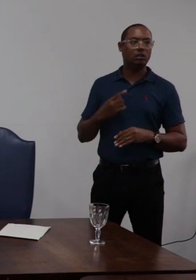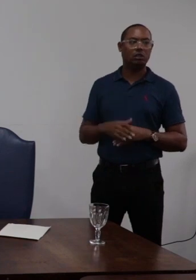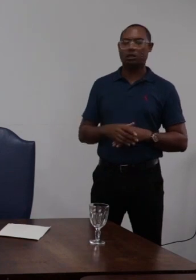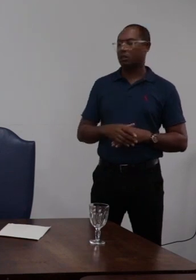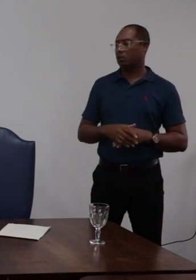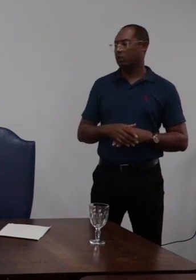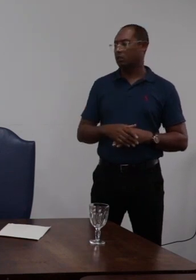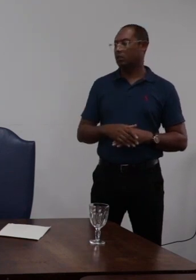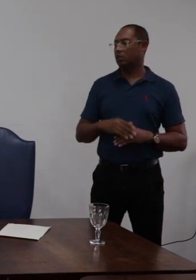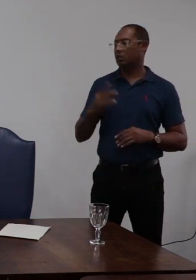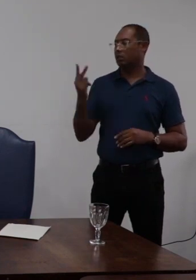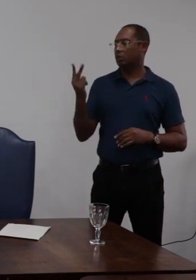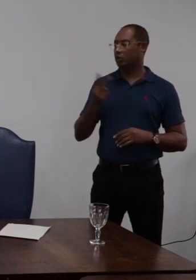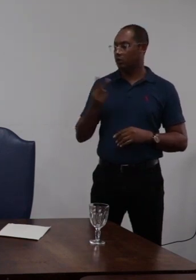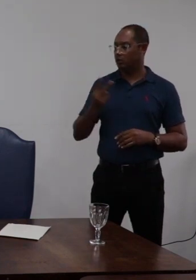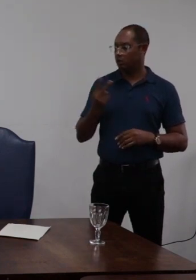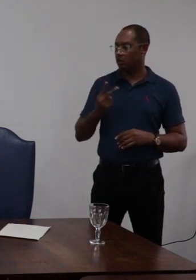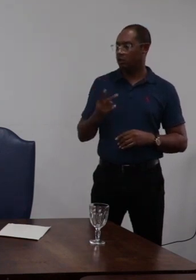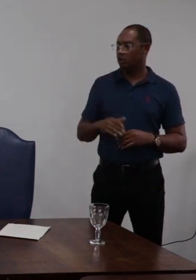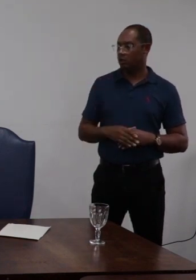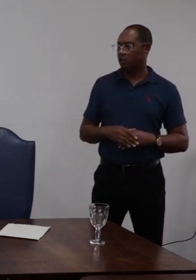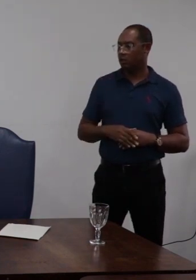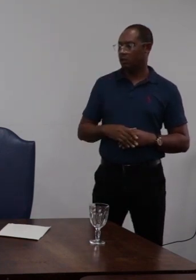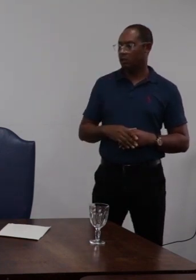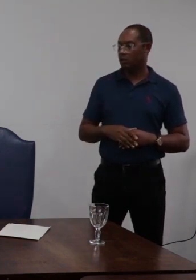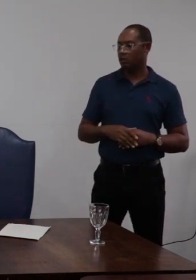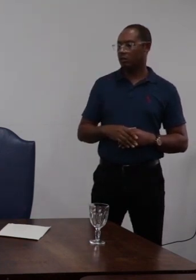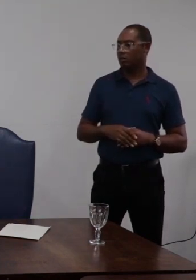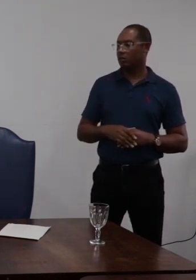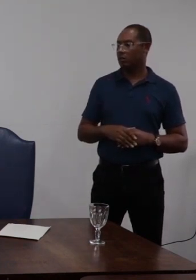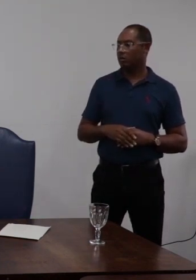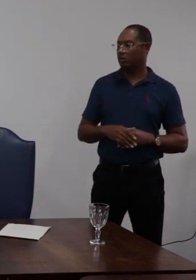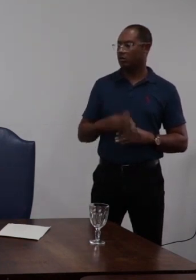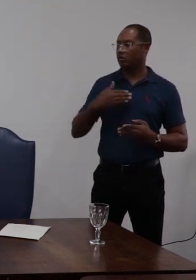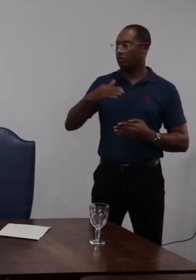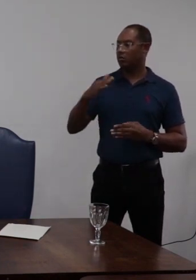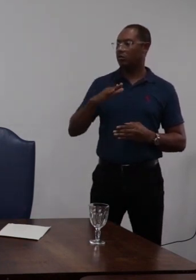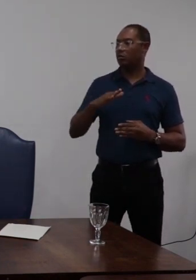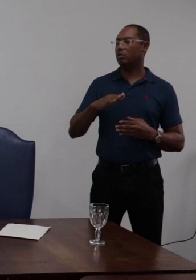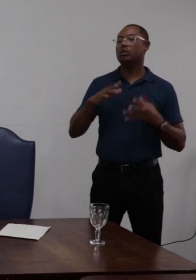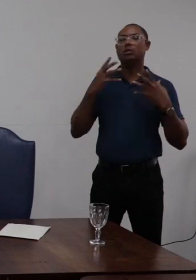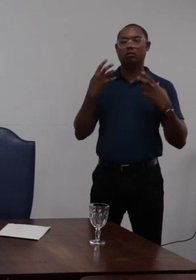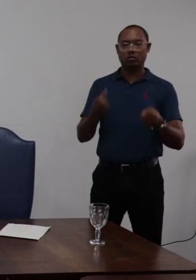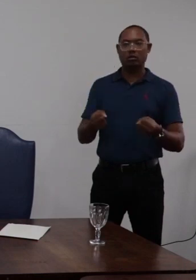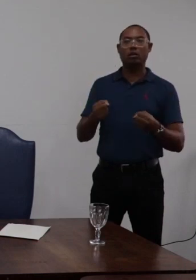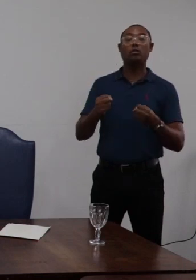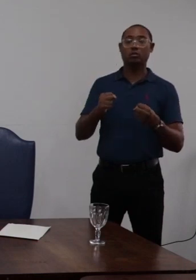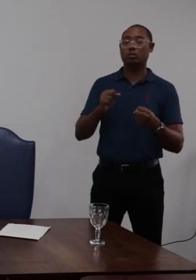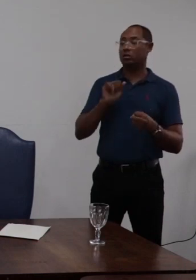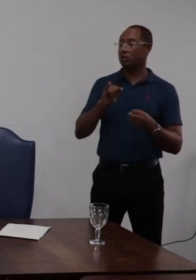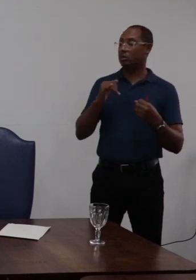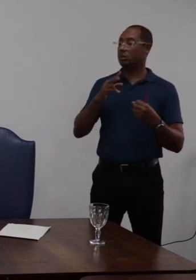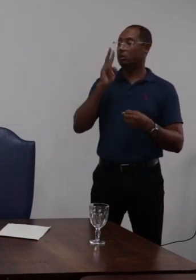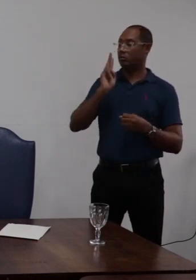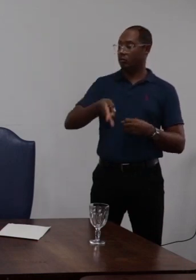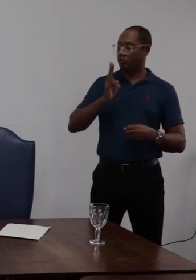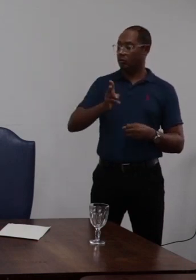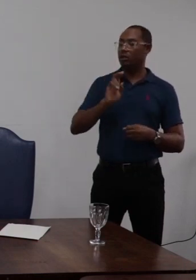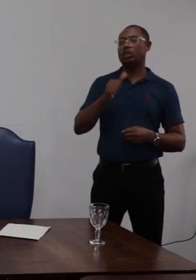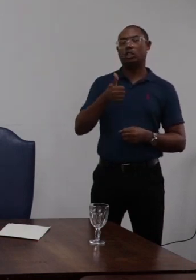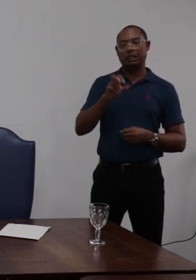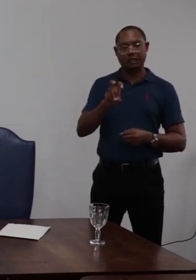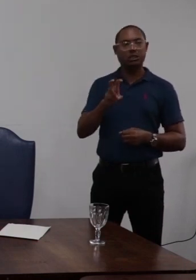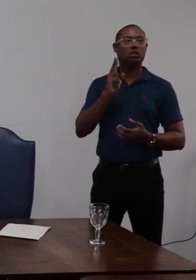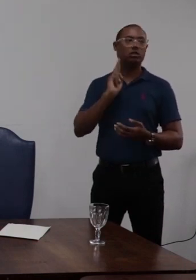o segundo é o posicionamento então nesse dia eu encaminharia aqueles que foram favoráveis a essa permissão pela manutenção da